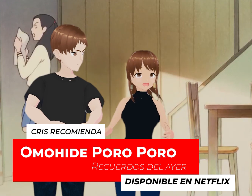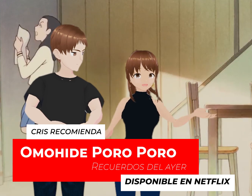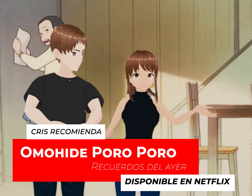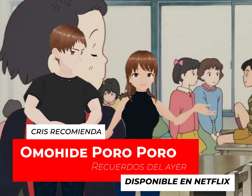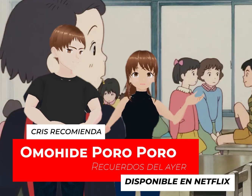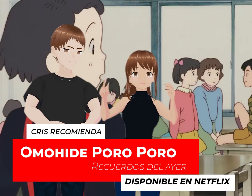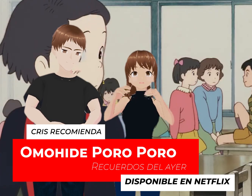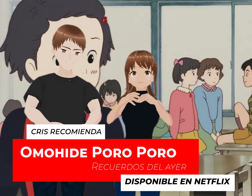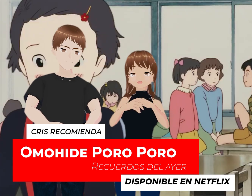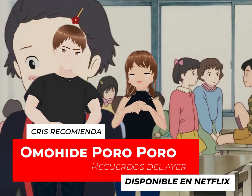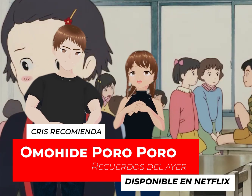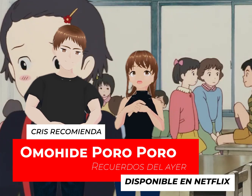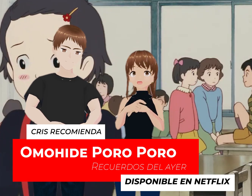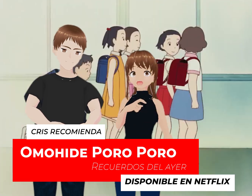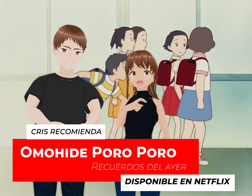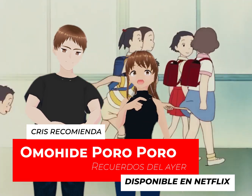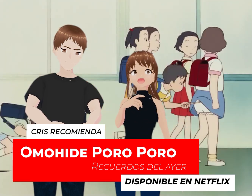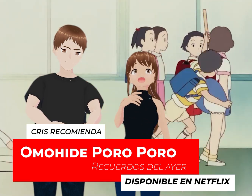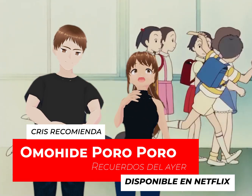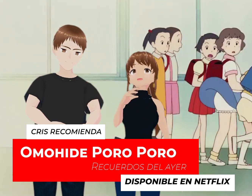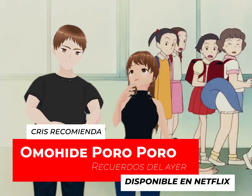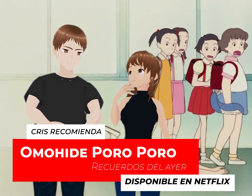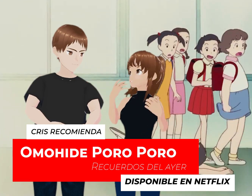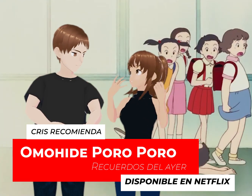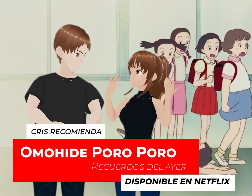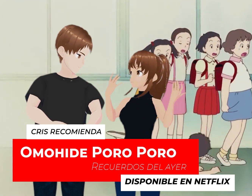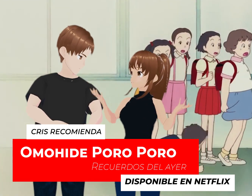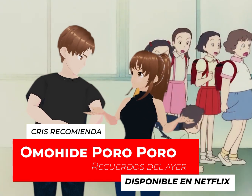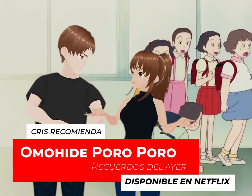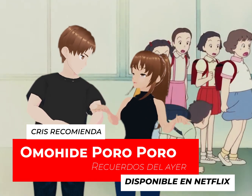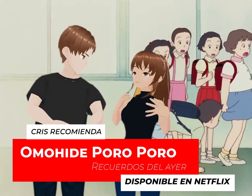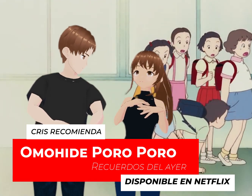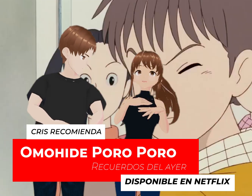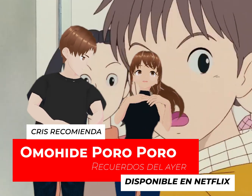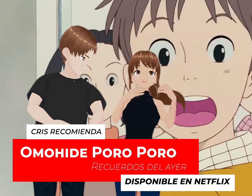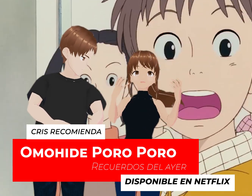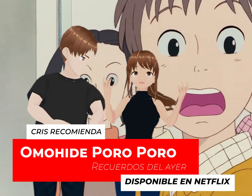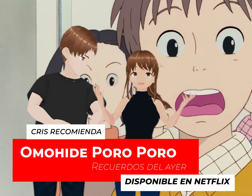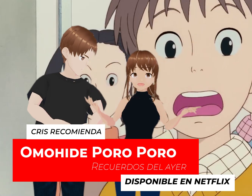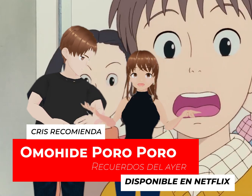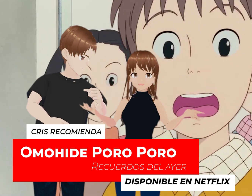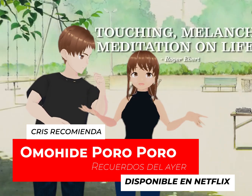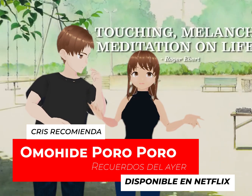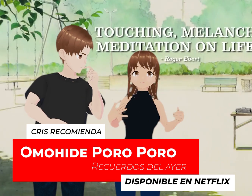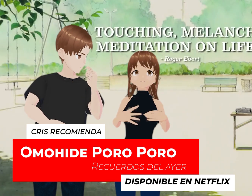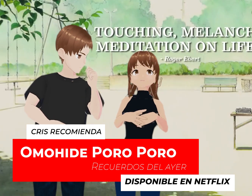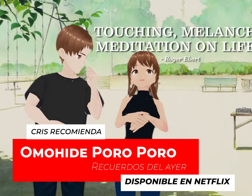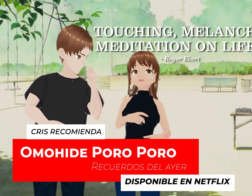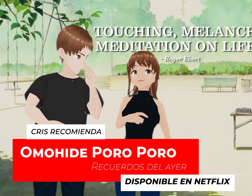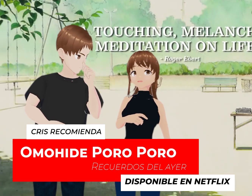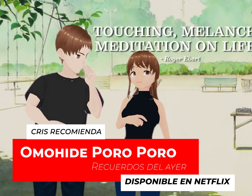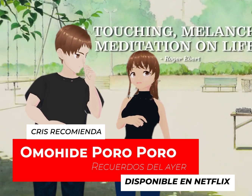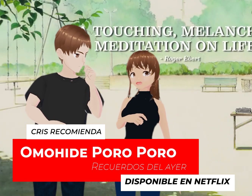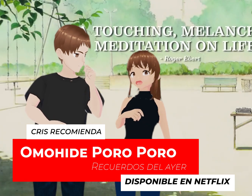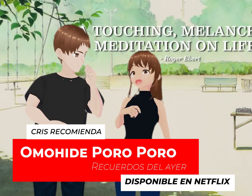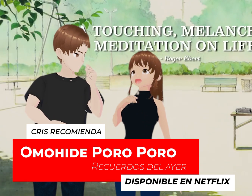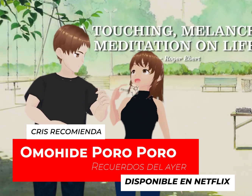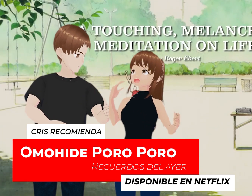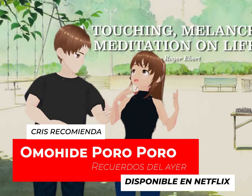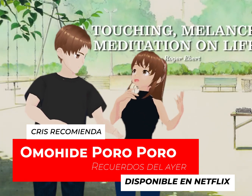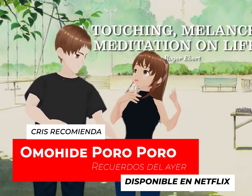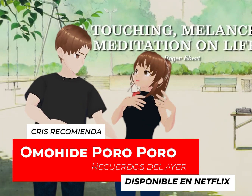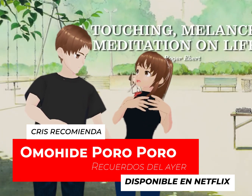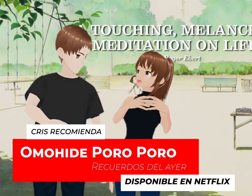buena gente Se llevaba bien con todo mundo Algo que a me llamó mucho la atención Por mi trabajo de activismo En Fundación Femex